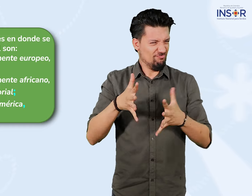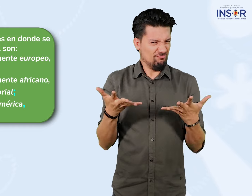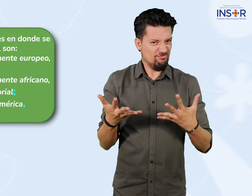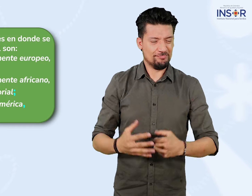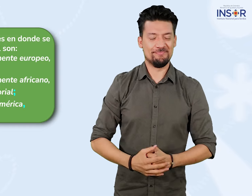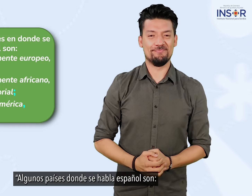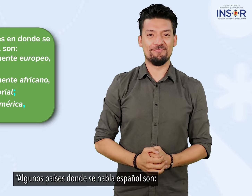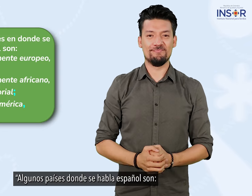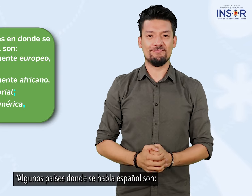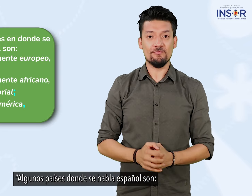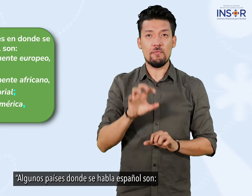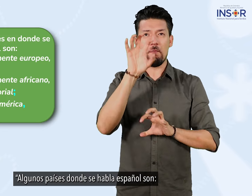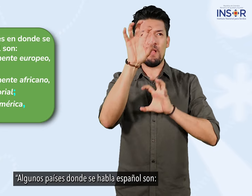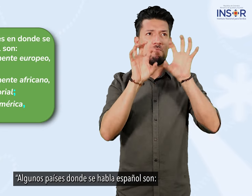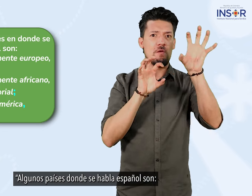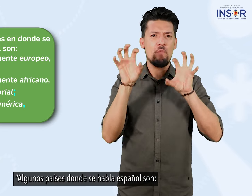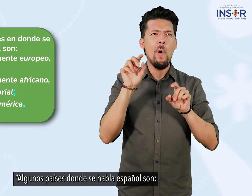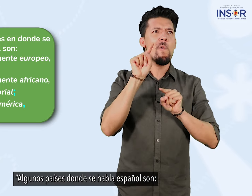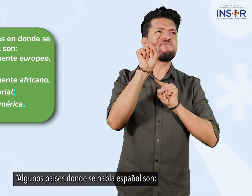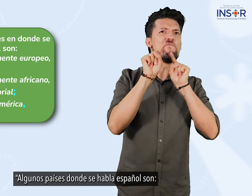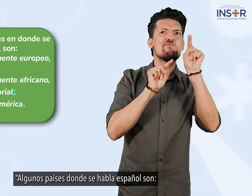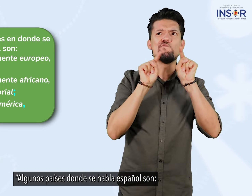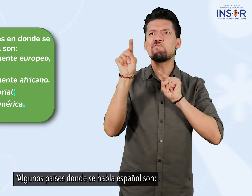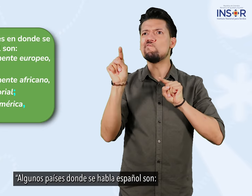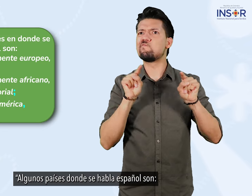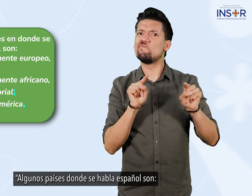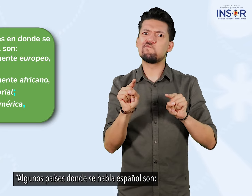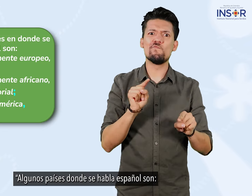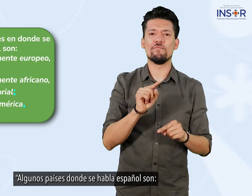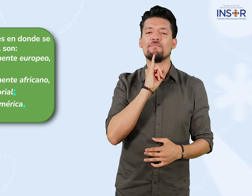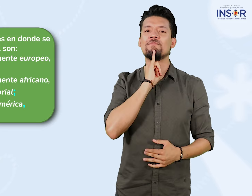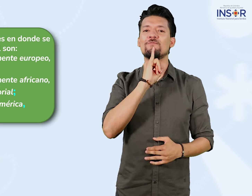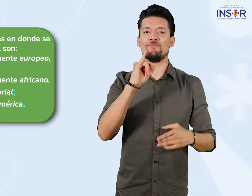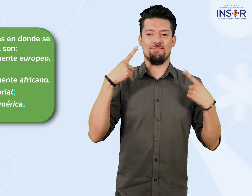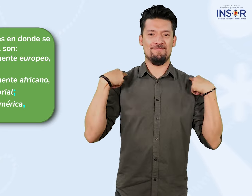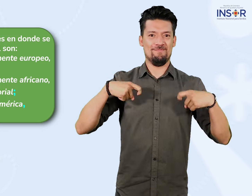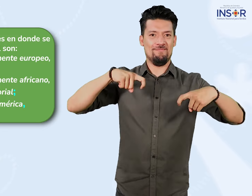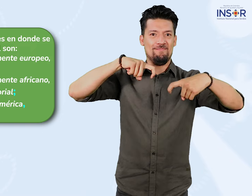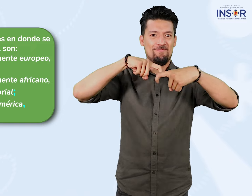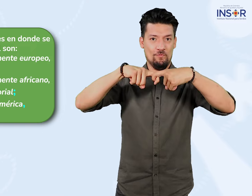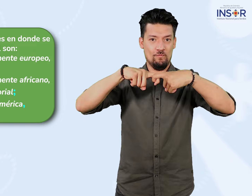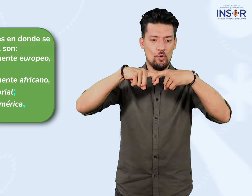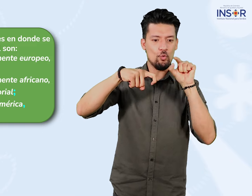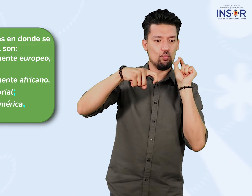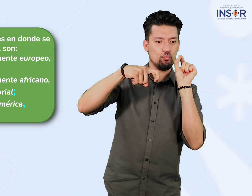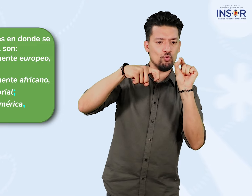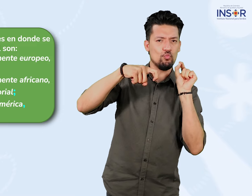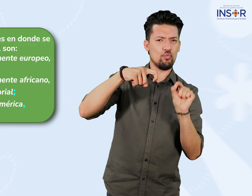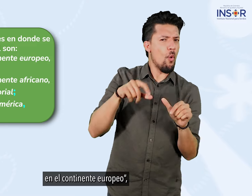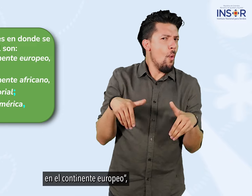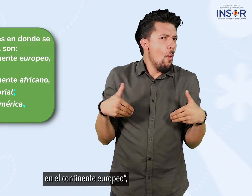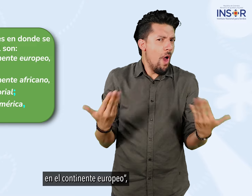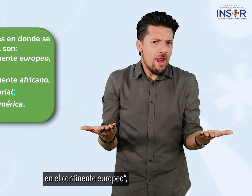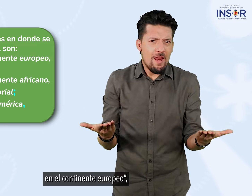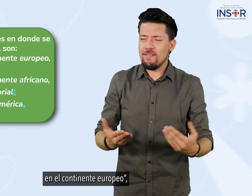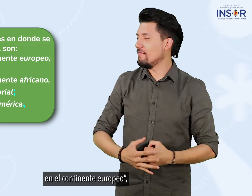algunos países donde se habla español son y el continente